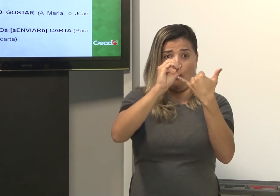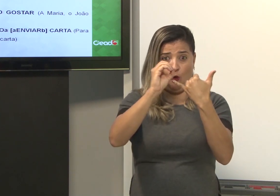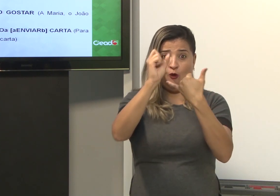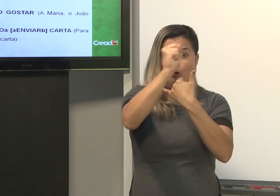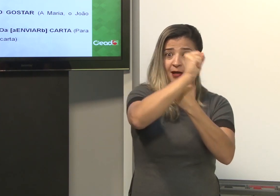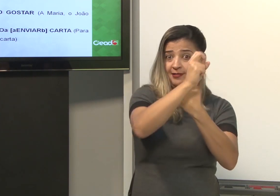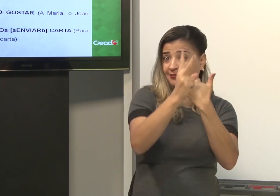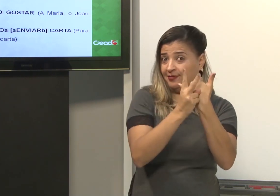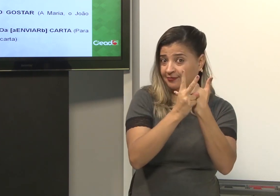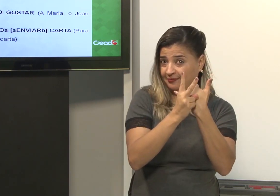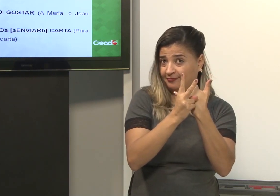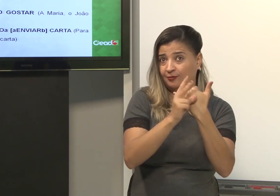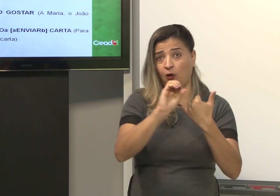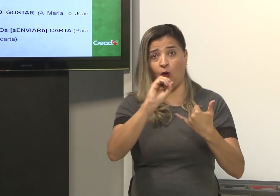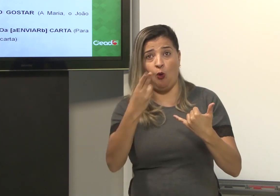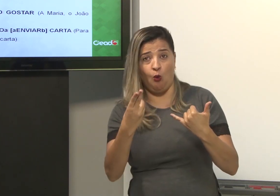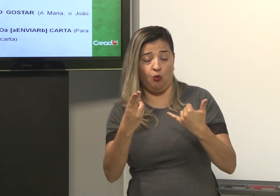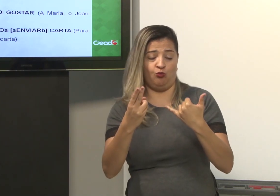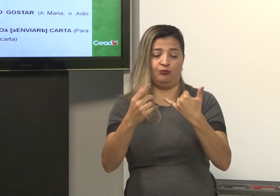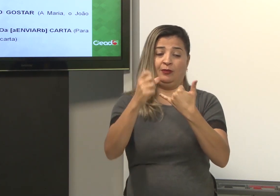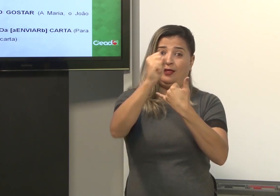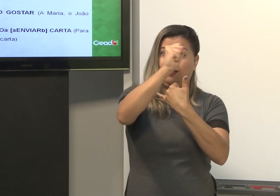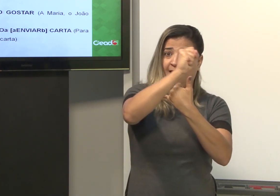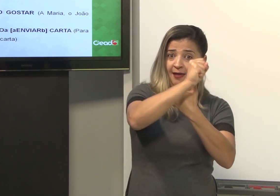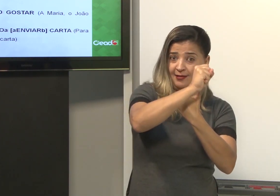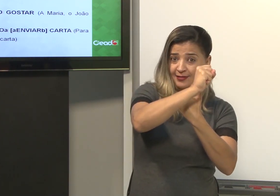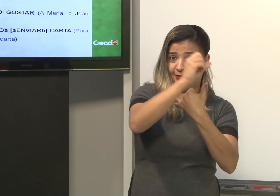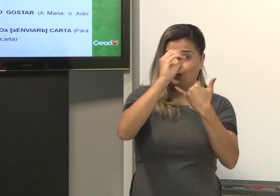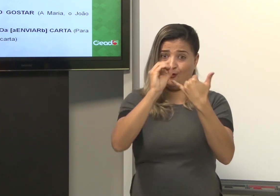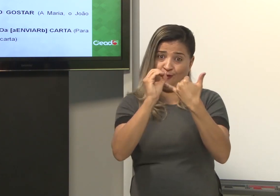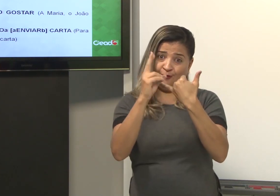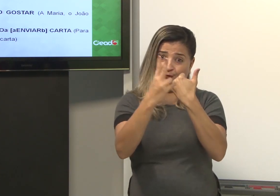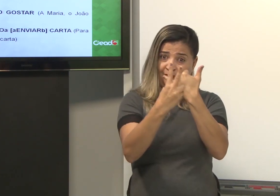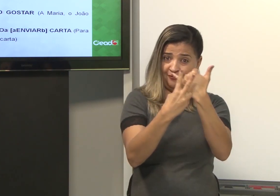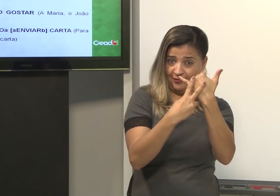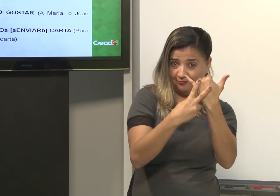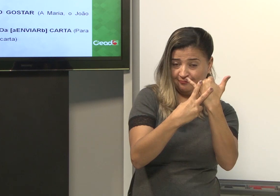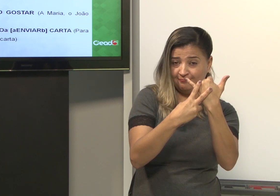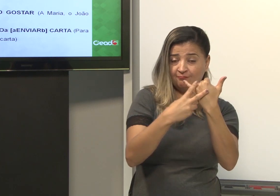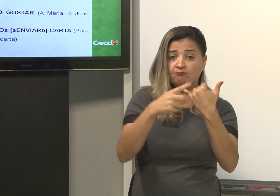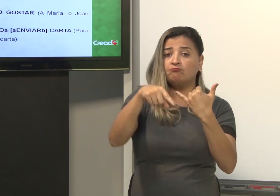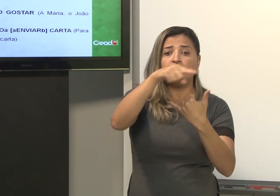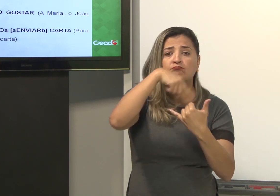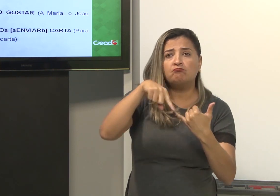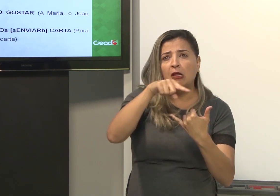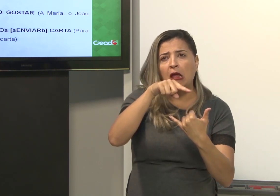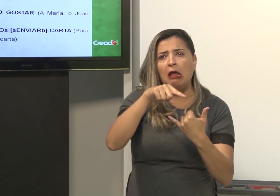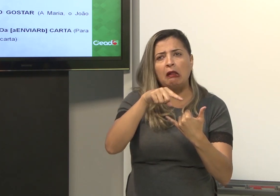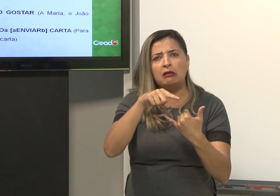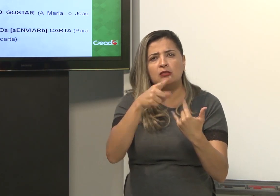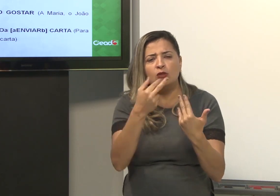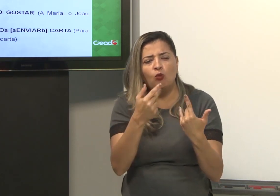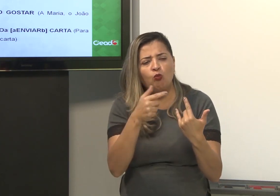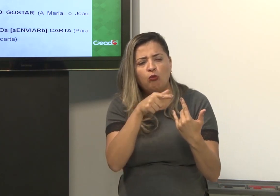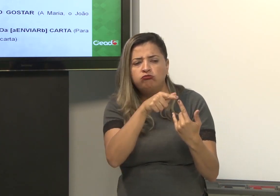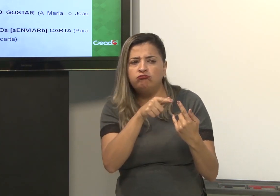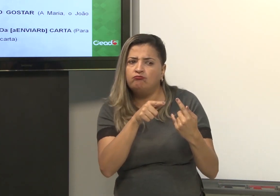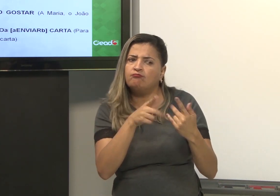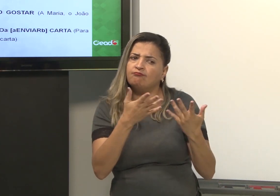sujeito e verbo ou sujeito, objeto e verbo. Então, pode-se